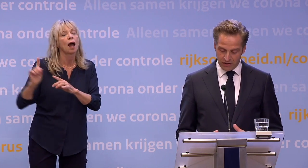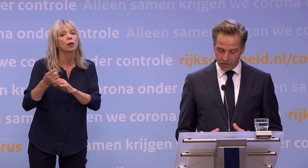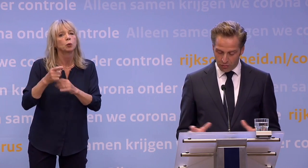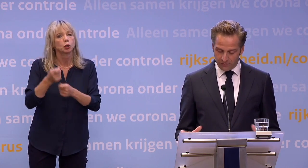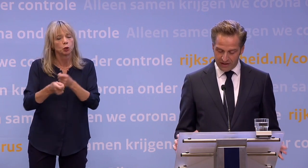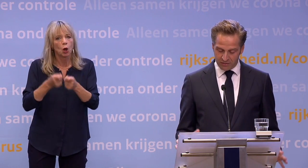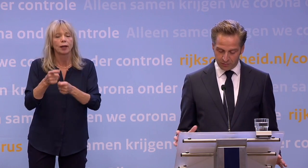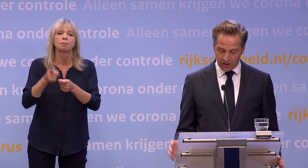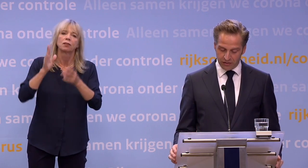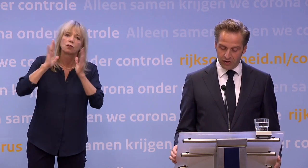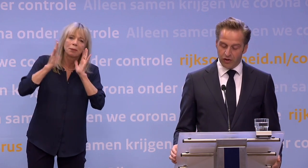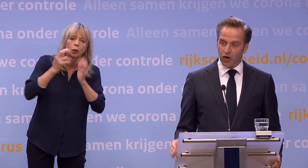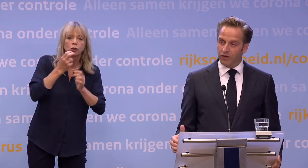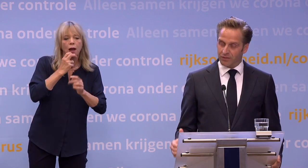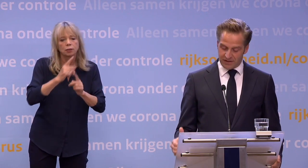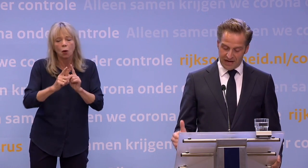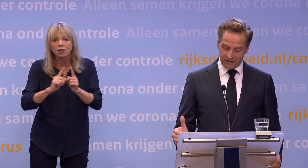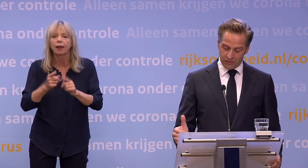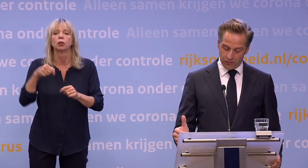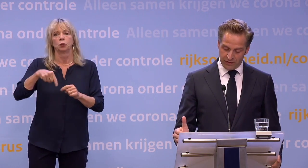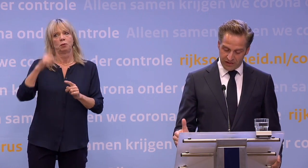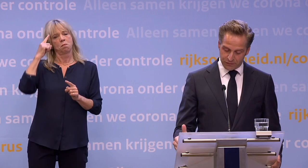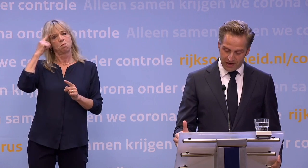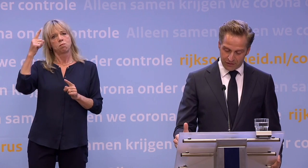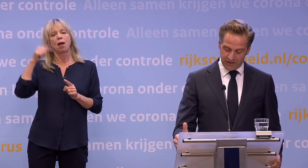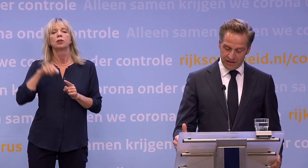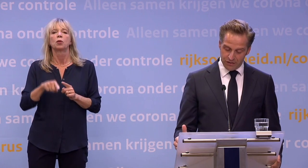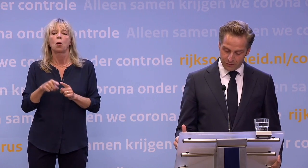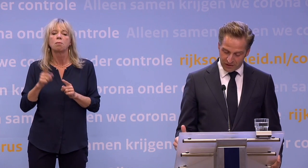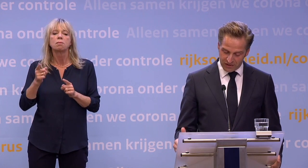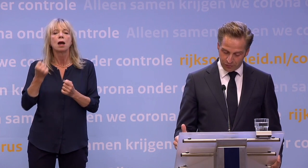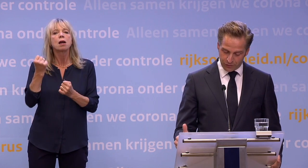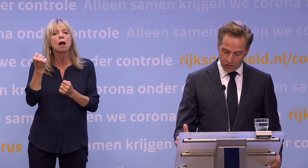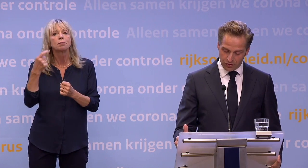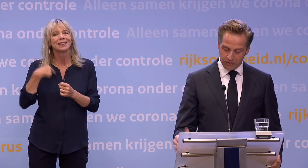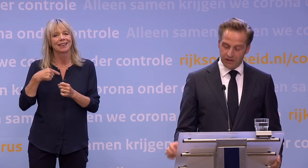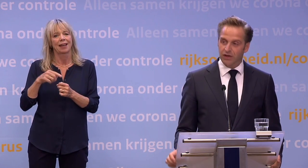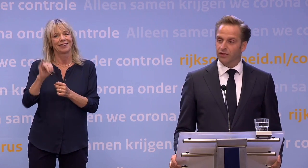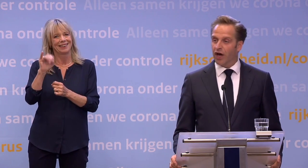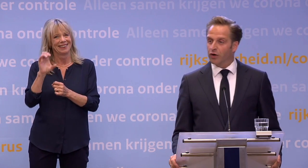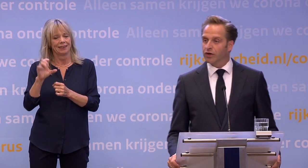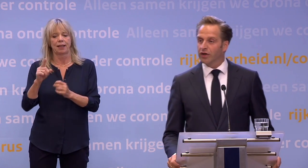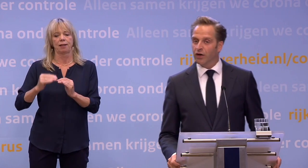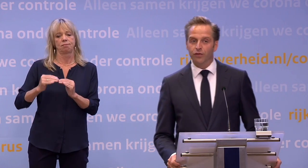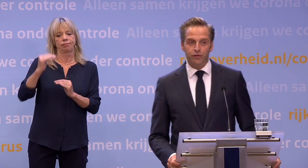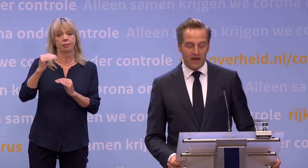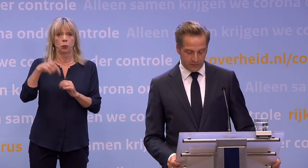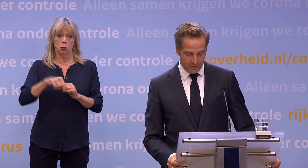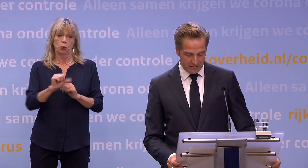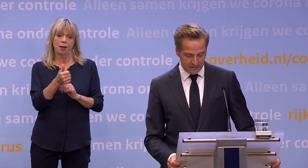en artsen... ...komende week met een plan om de capaciteit op de intensive care afdelingen... ...flexibel te verhogen van de huidige